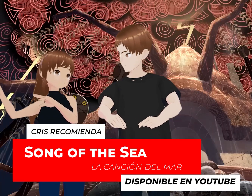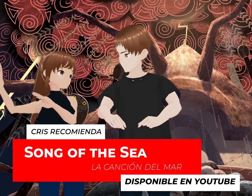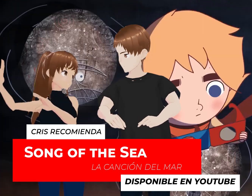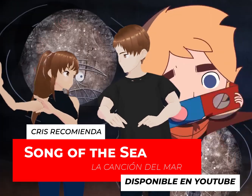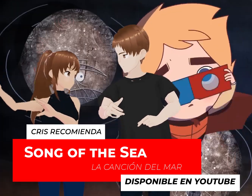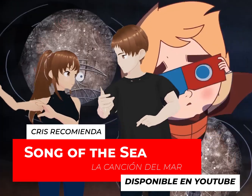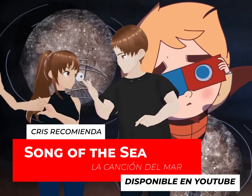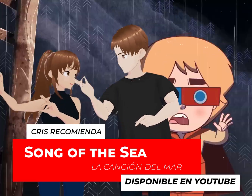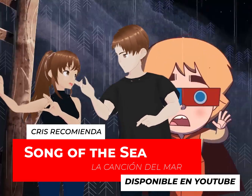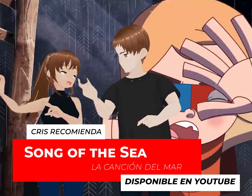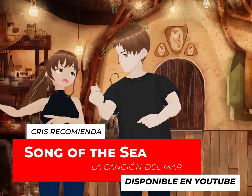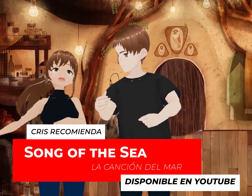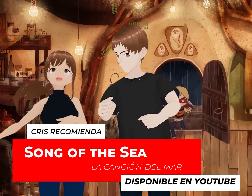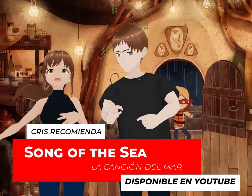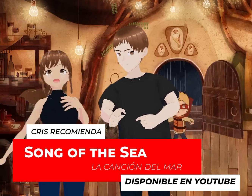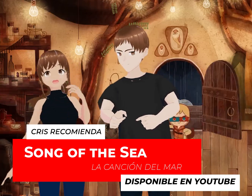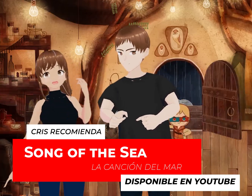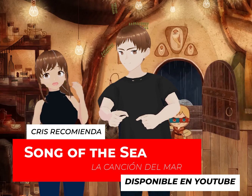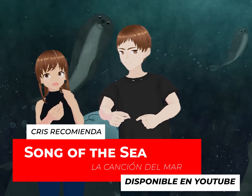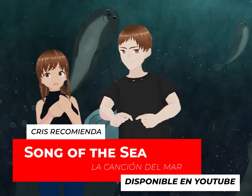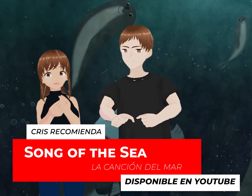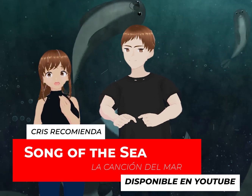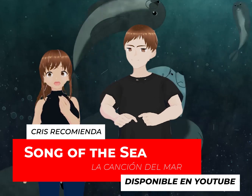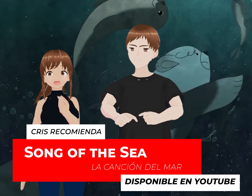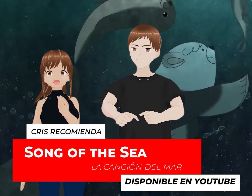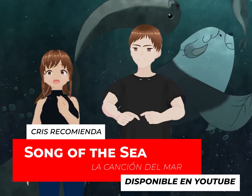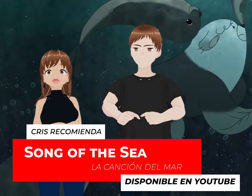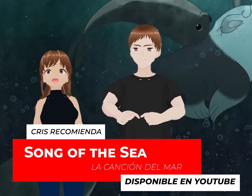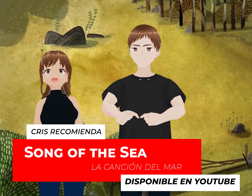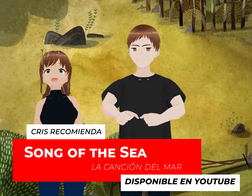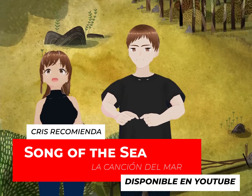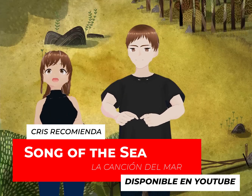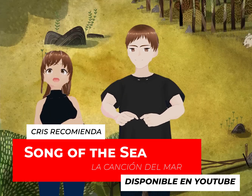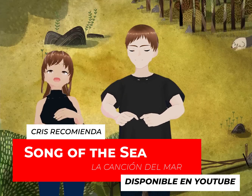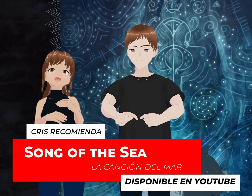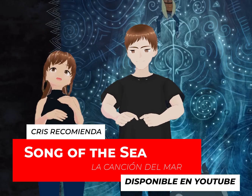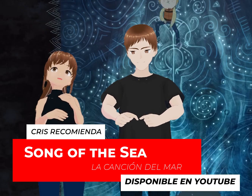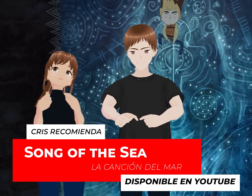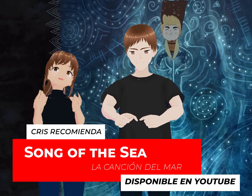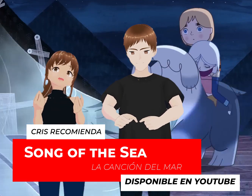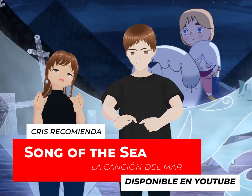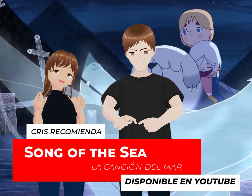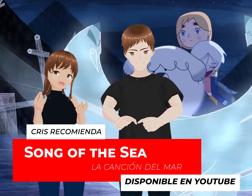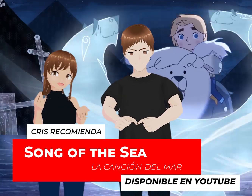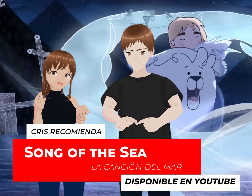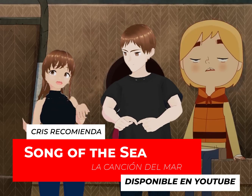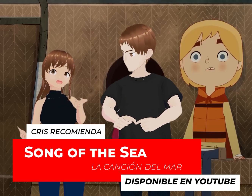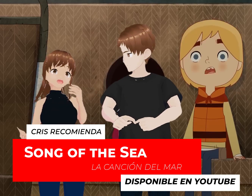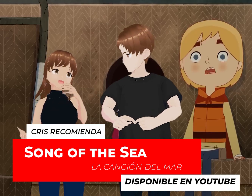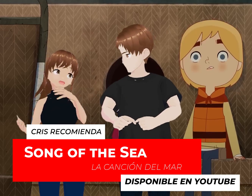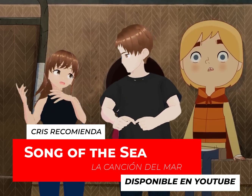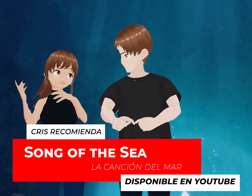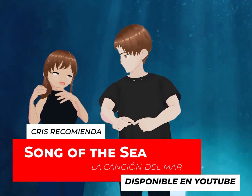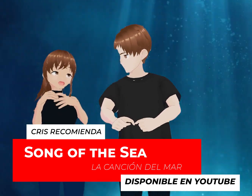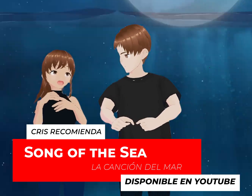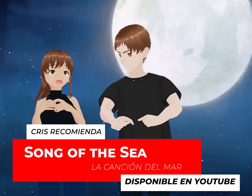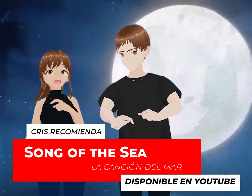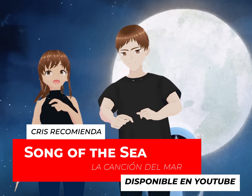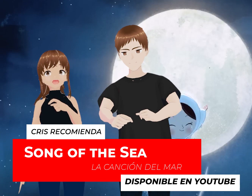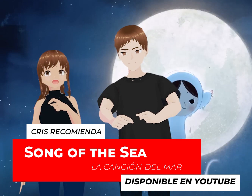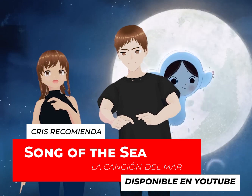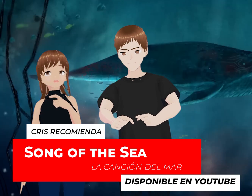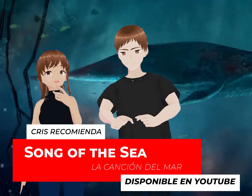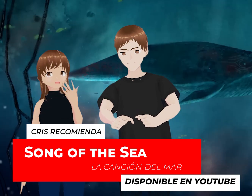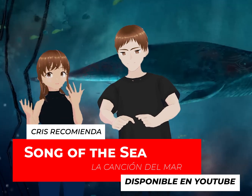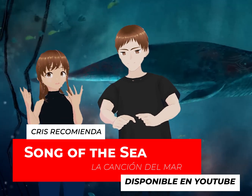a la ciudad grande, y tratan de regresar a su hogar y también ahí se dan cuenta